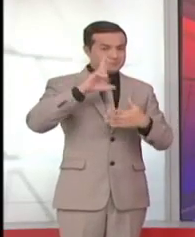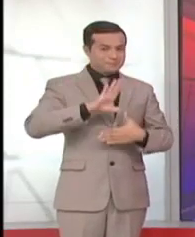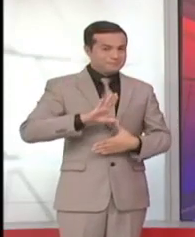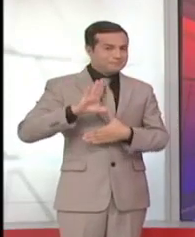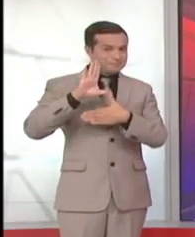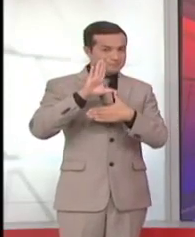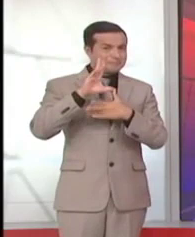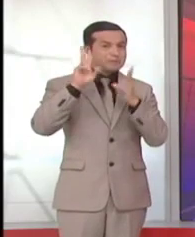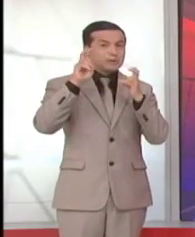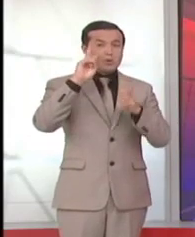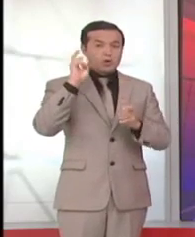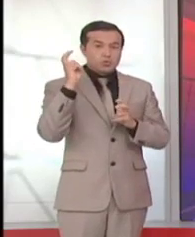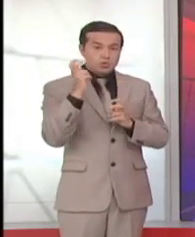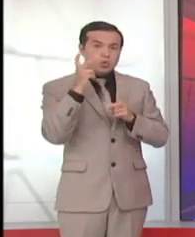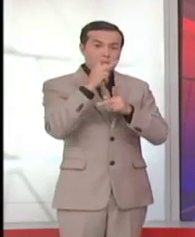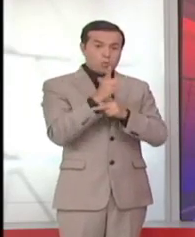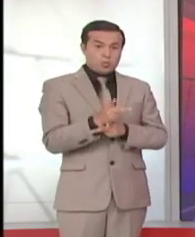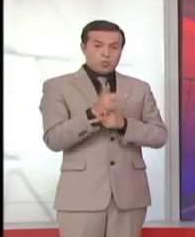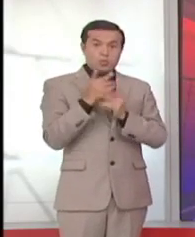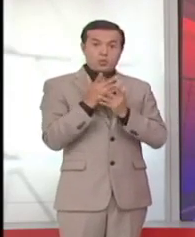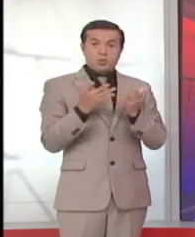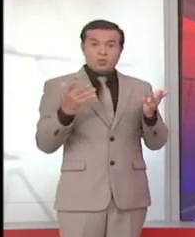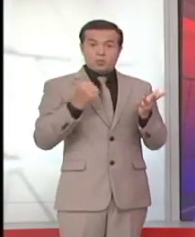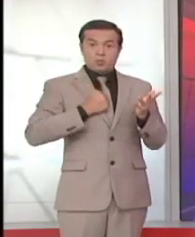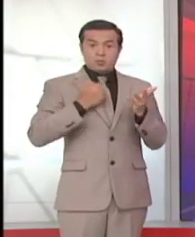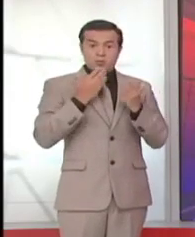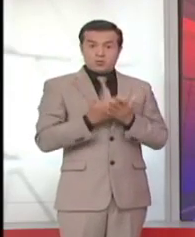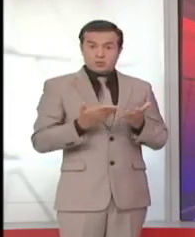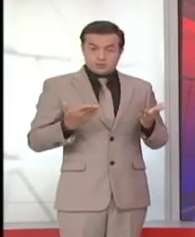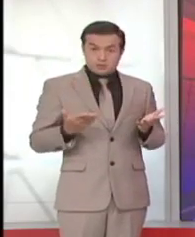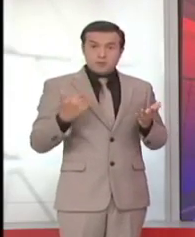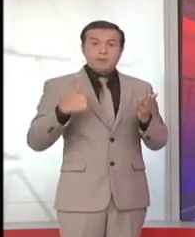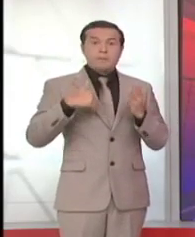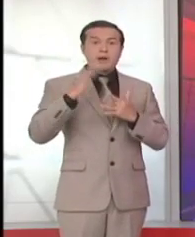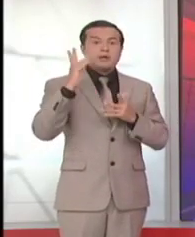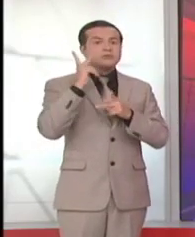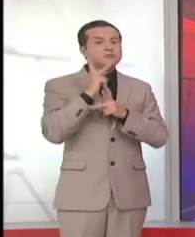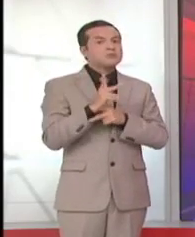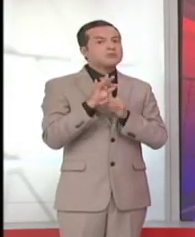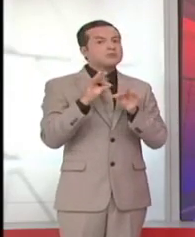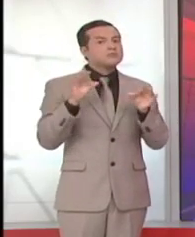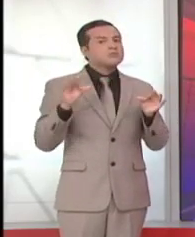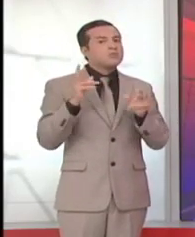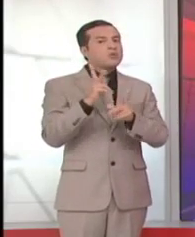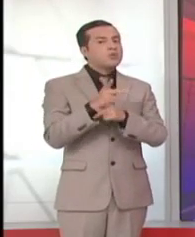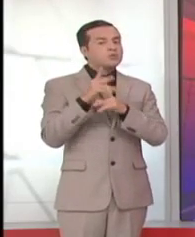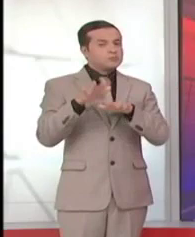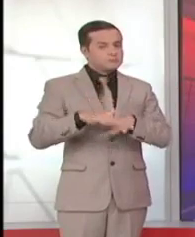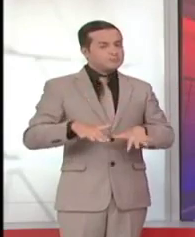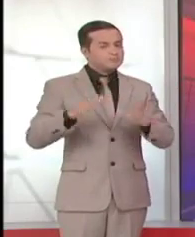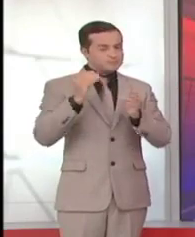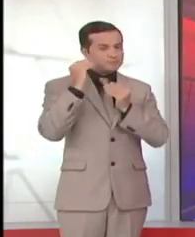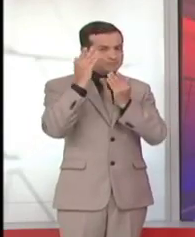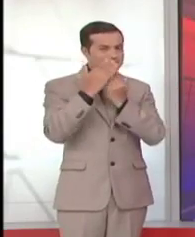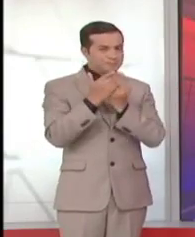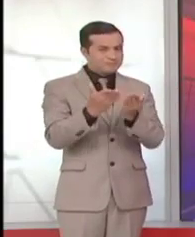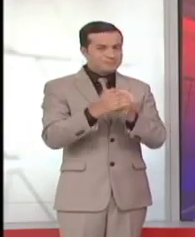Temas turísticos, cuidado y protección del patrimonio y la inocuidad de la producción de alimentación fueron abordados. El